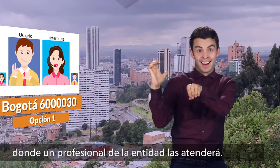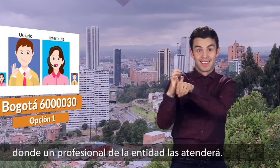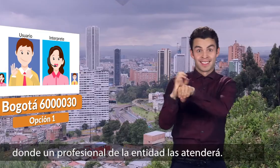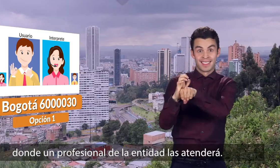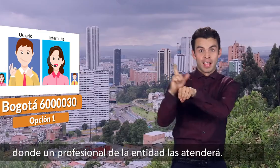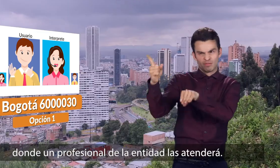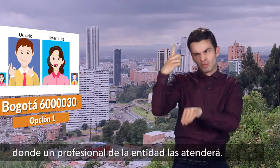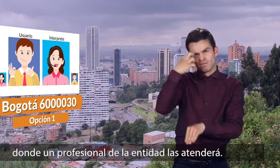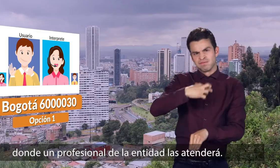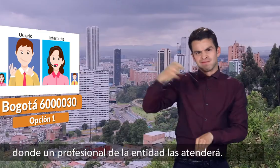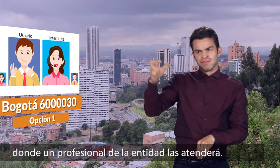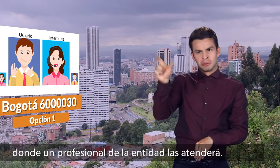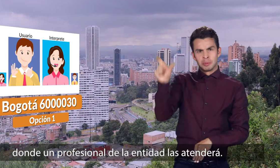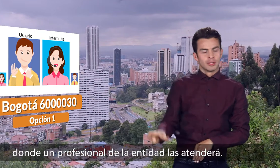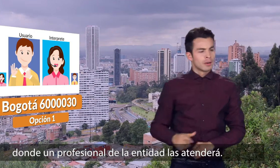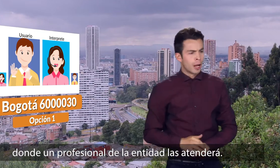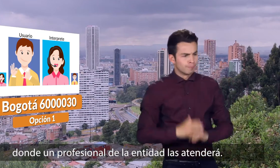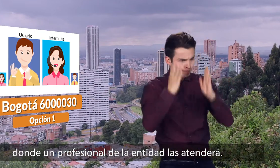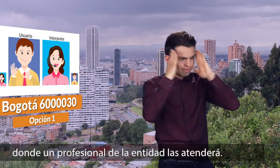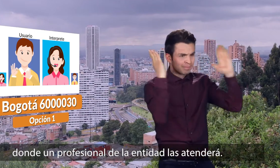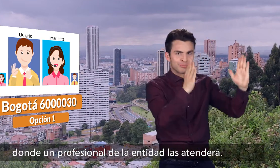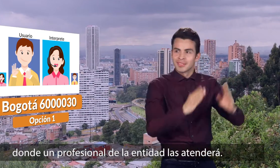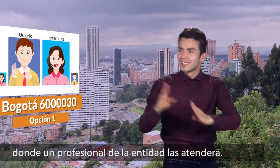donde un profesional de la entidad las atenderá.